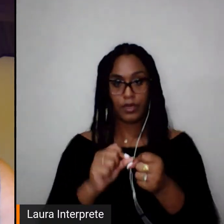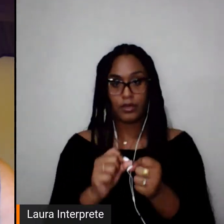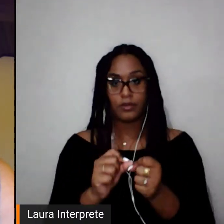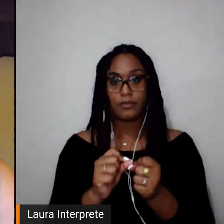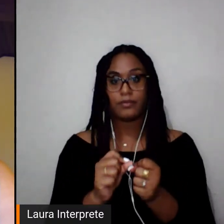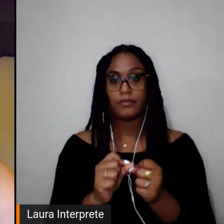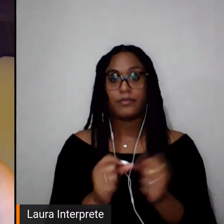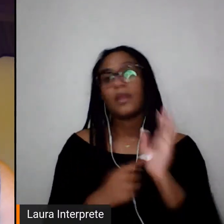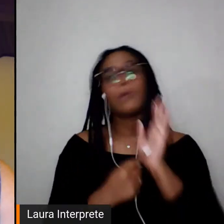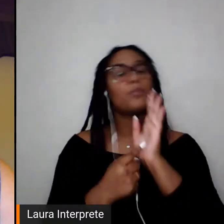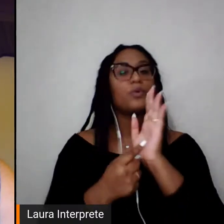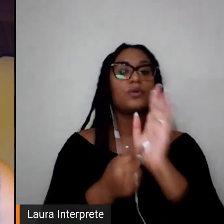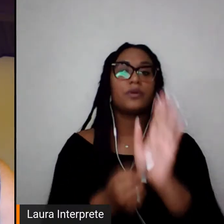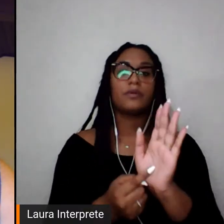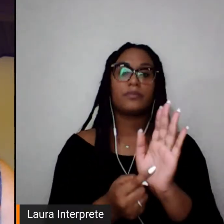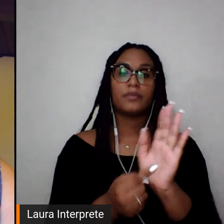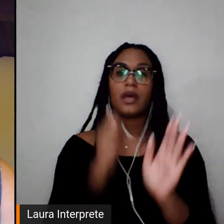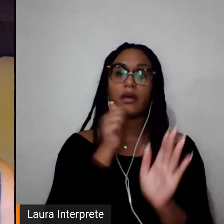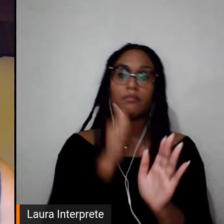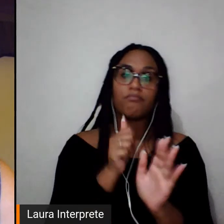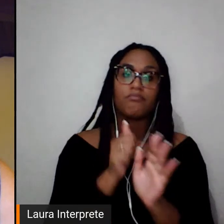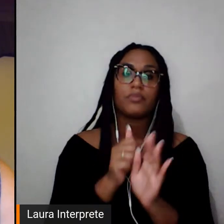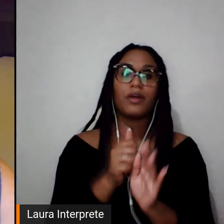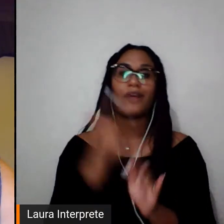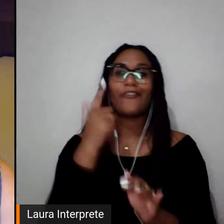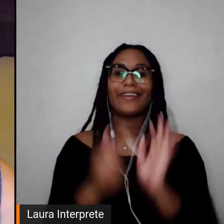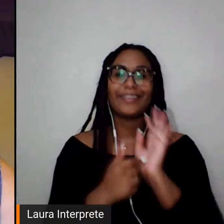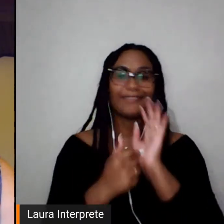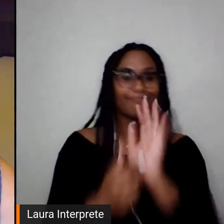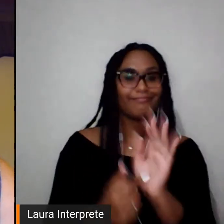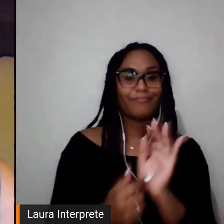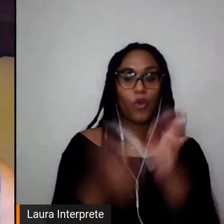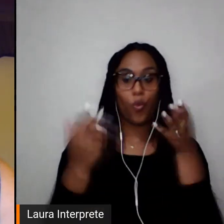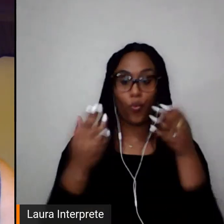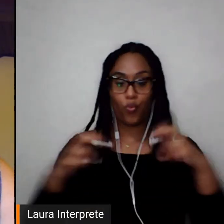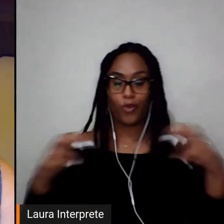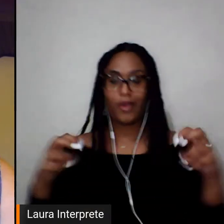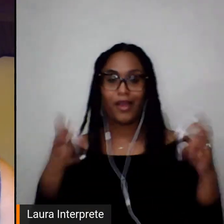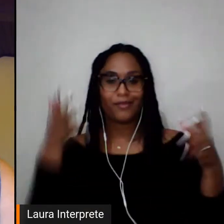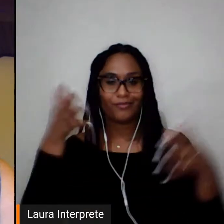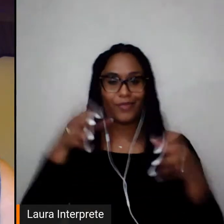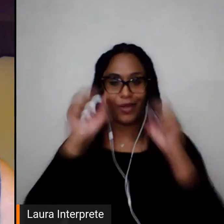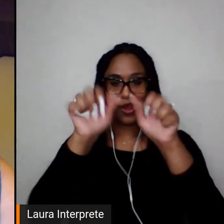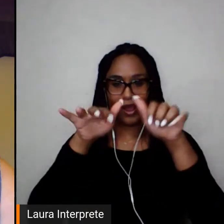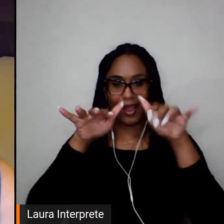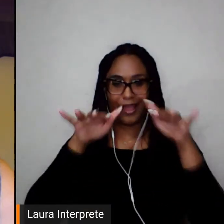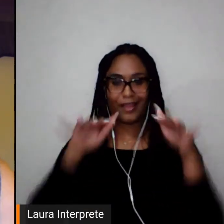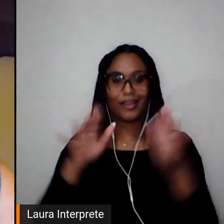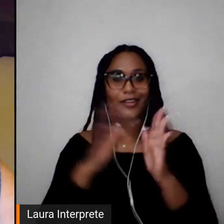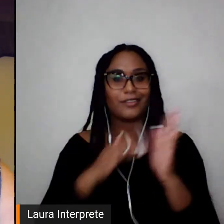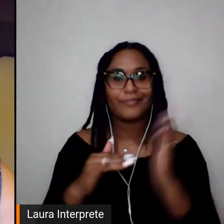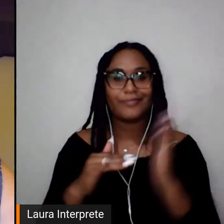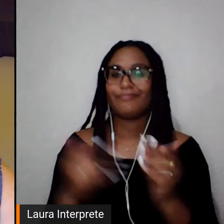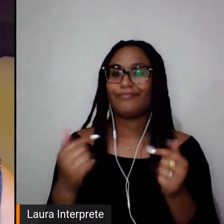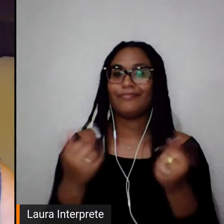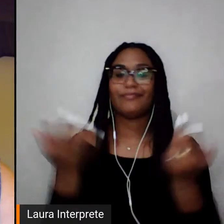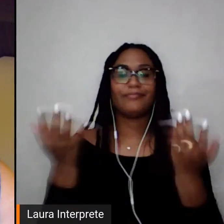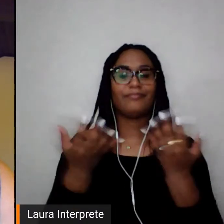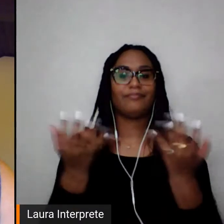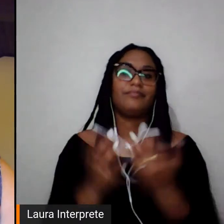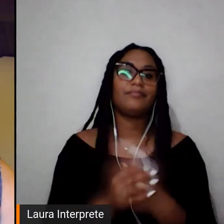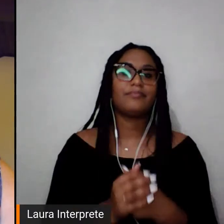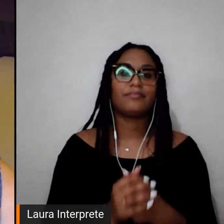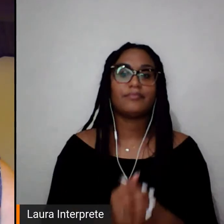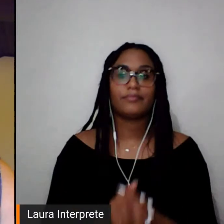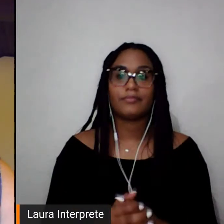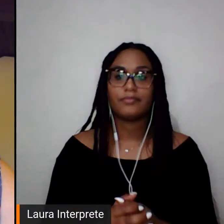mulheres pudessem hoje estar aqui fazendo este evento para que as mulheres continuassem essa luta que agora não